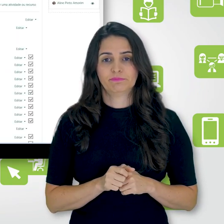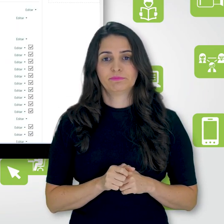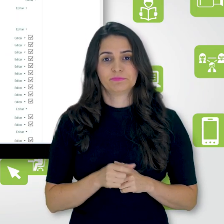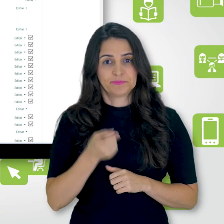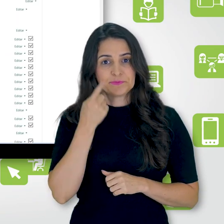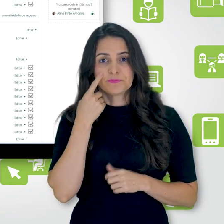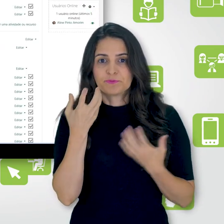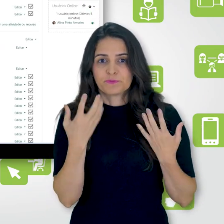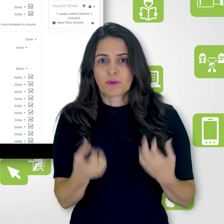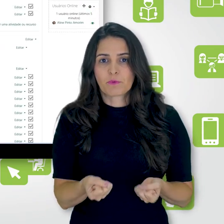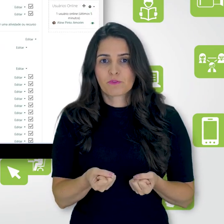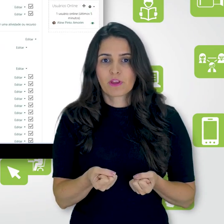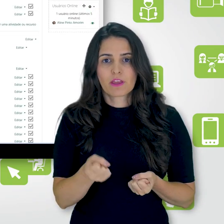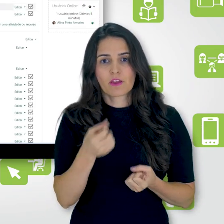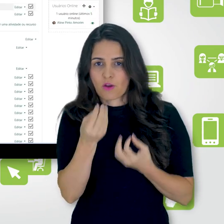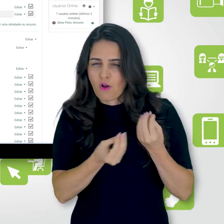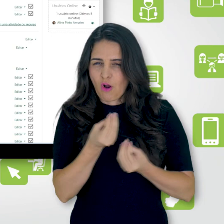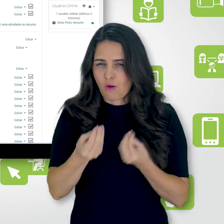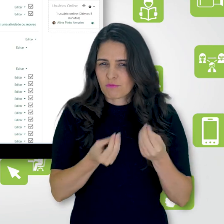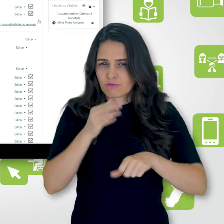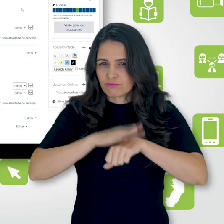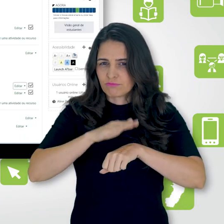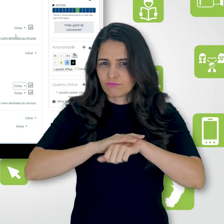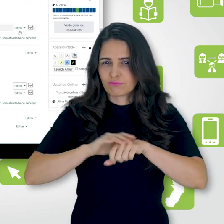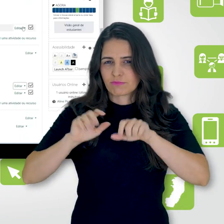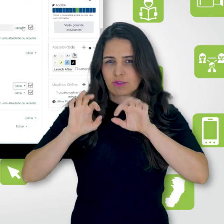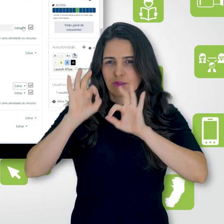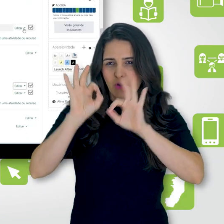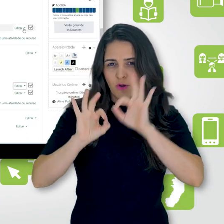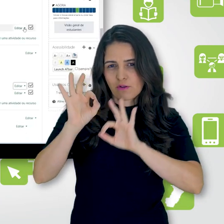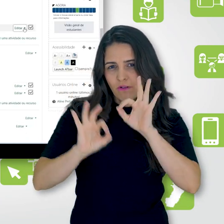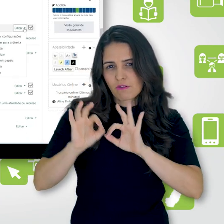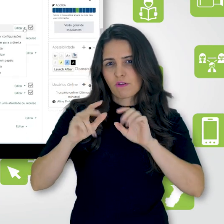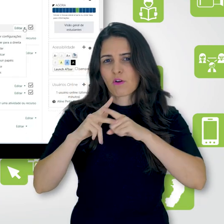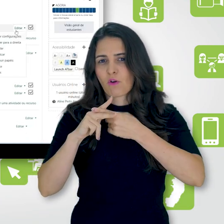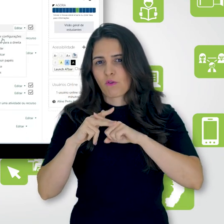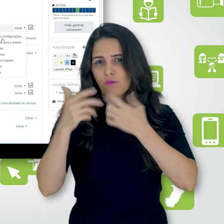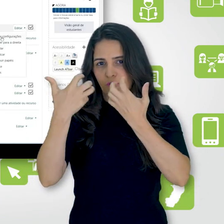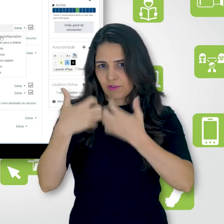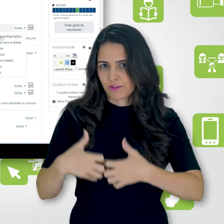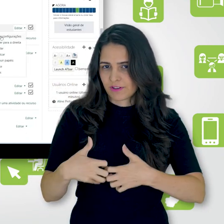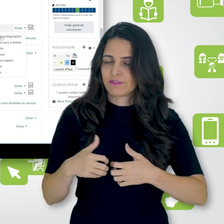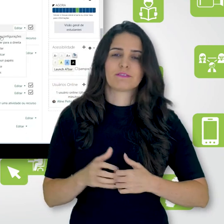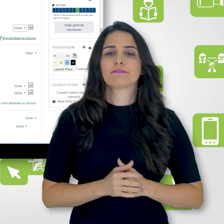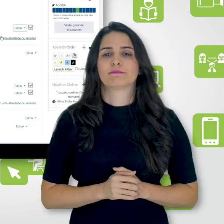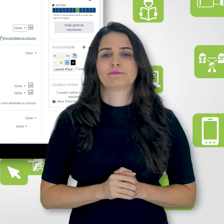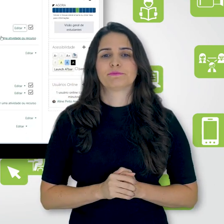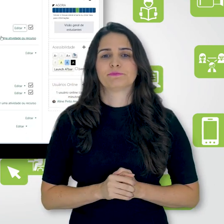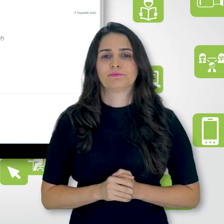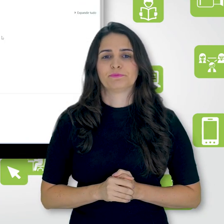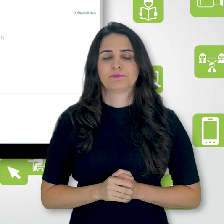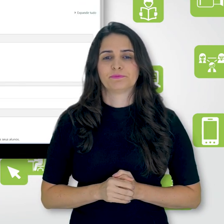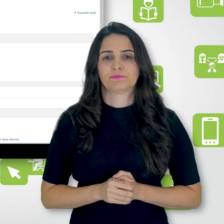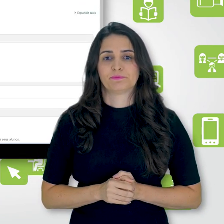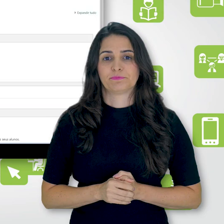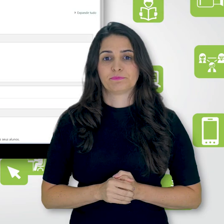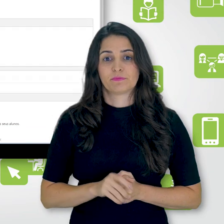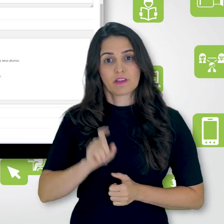verificar como fazer essas configurações. Então, eu vou clicar aqui em editar as